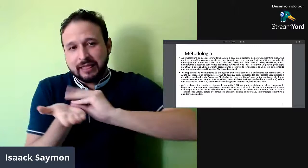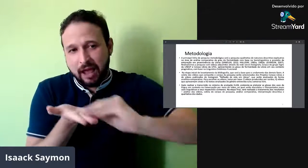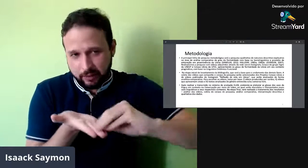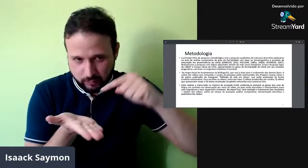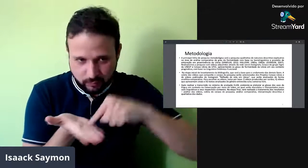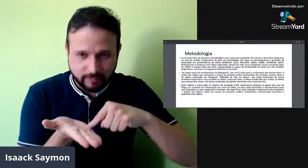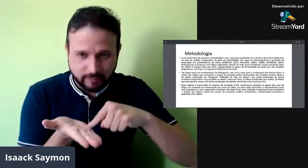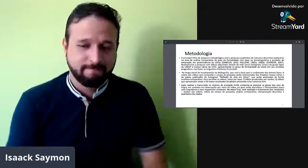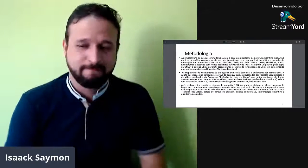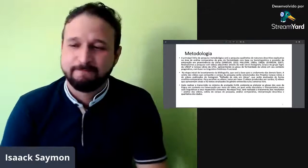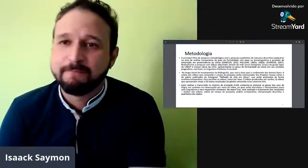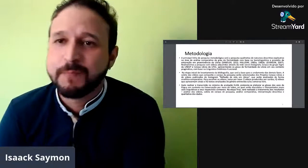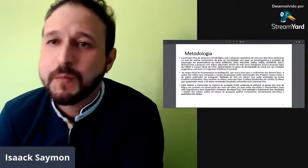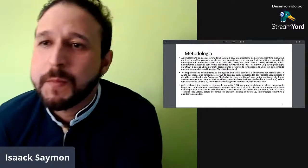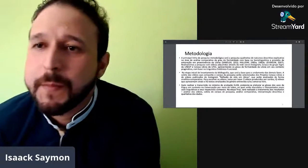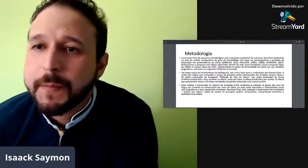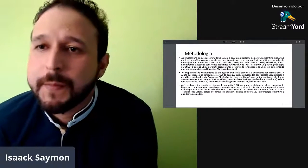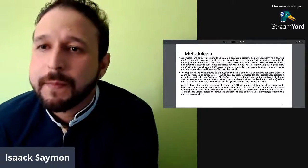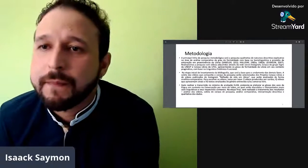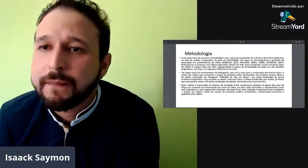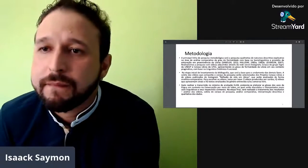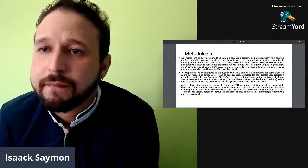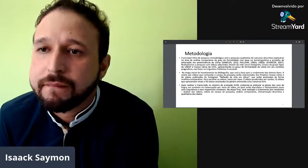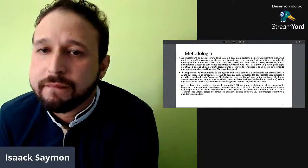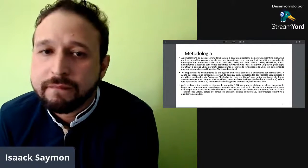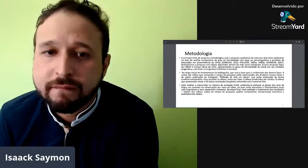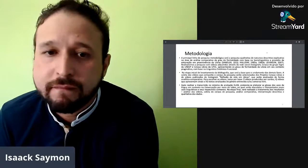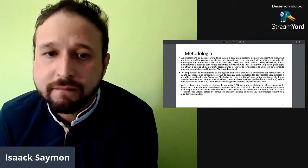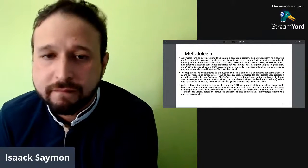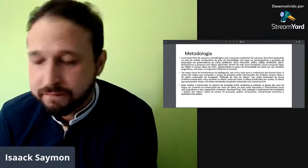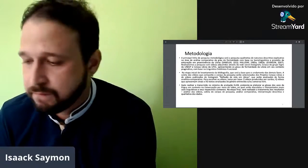Então, essa pesquisa será mais qualitativa também.